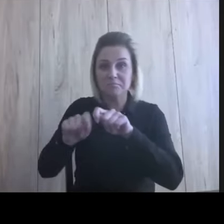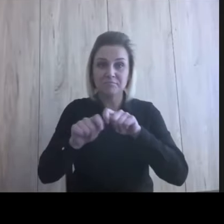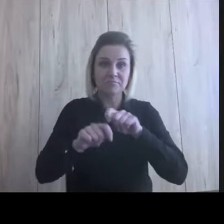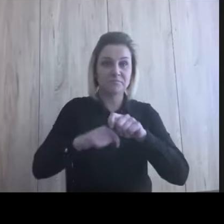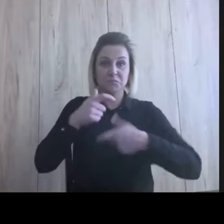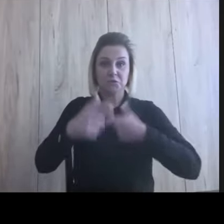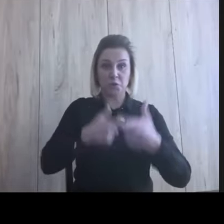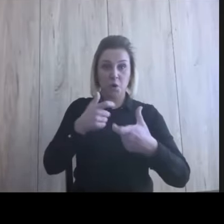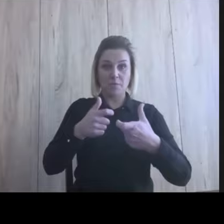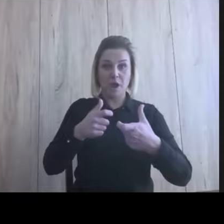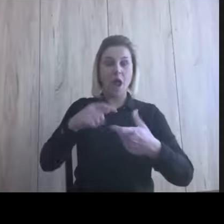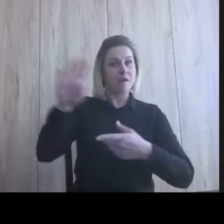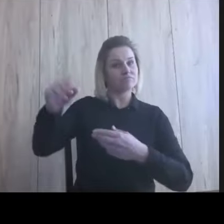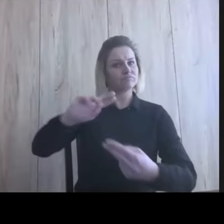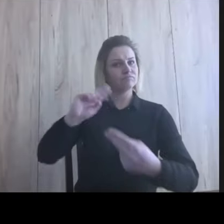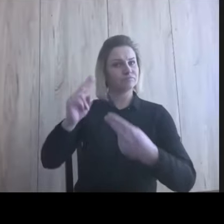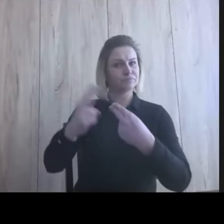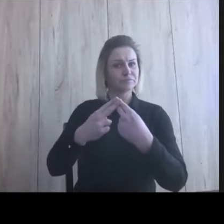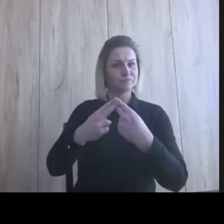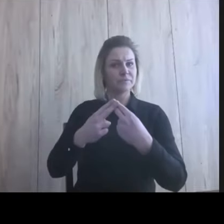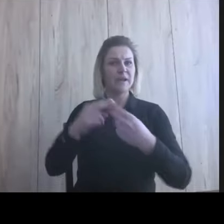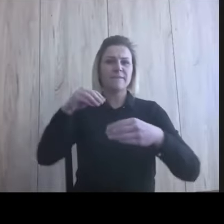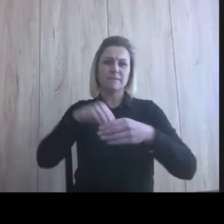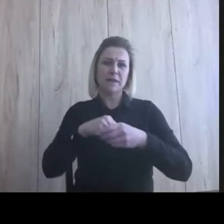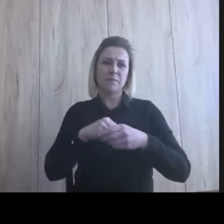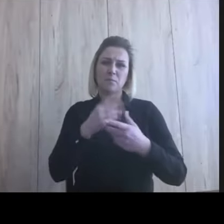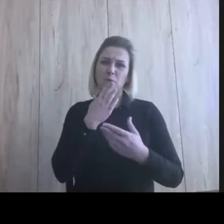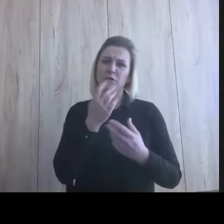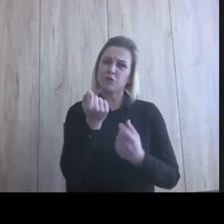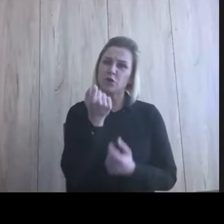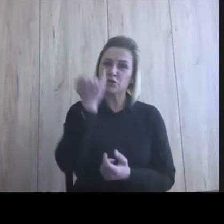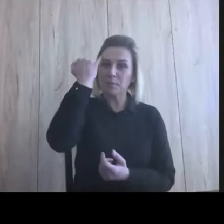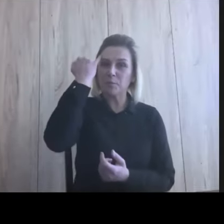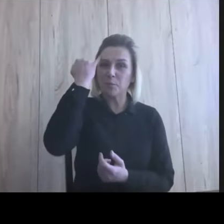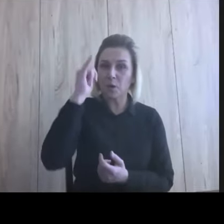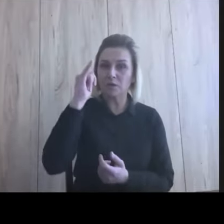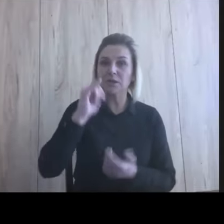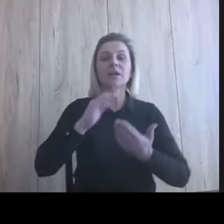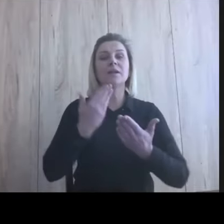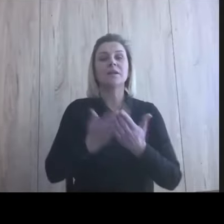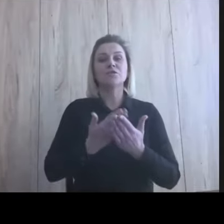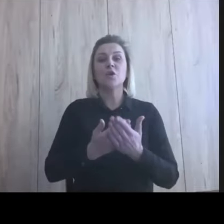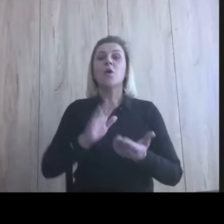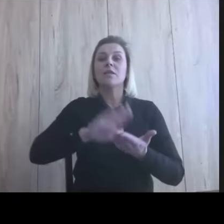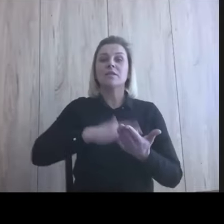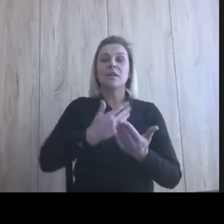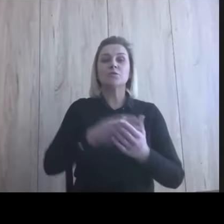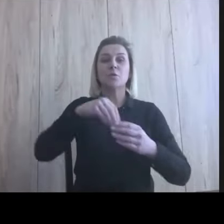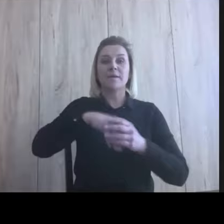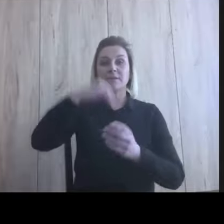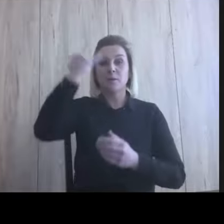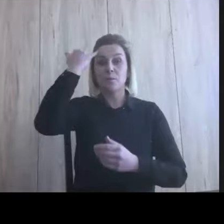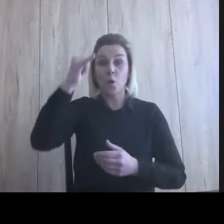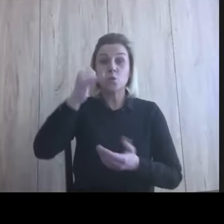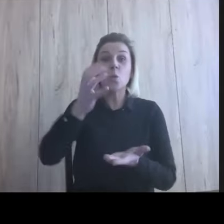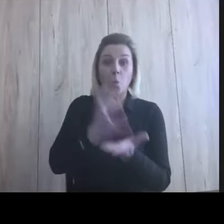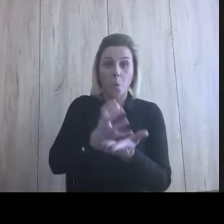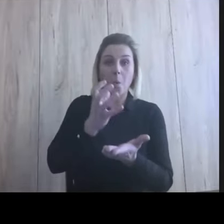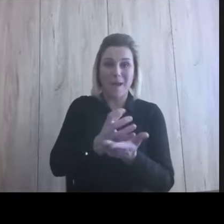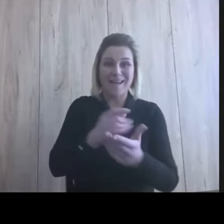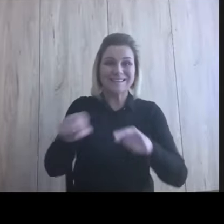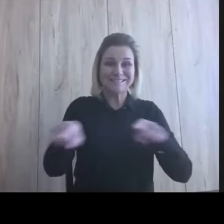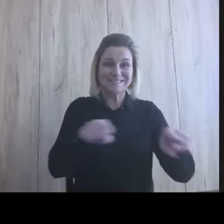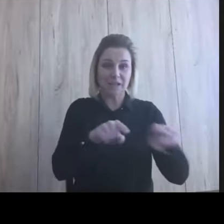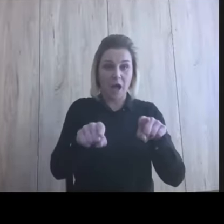informację zwrotną, że popełniliśmy trochę błędy. Na przykład błąd był taki, że przy znaku kubek mieliśmy